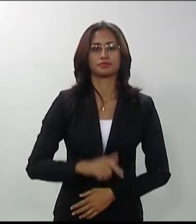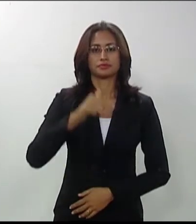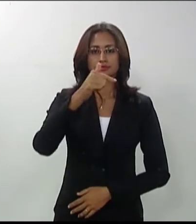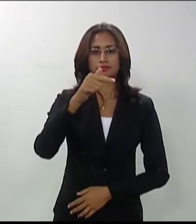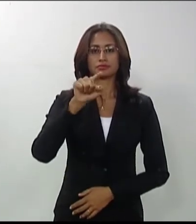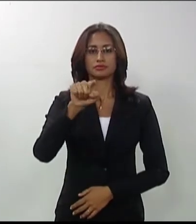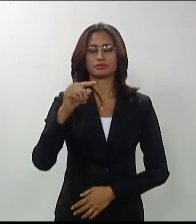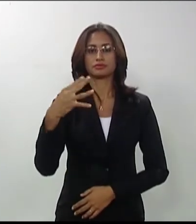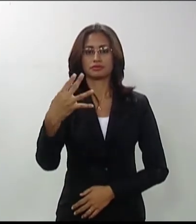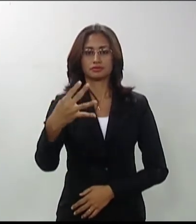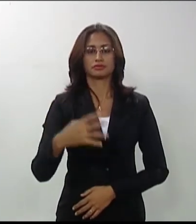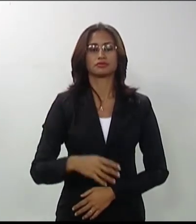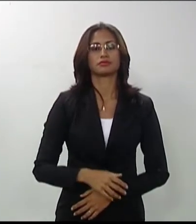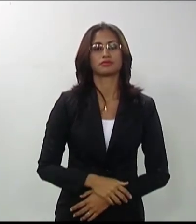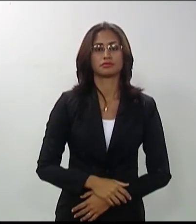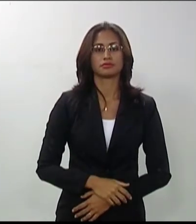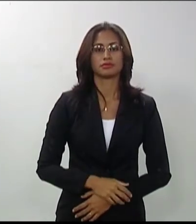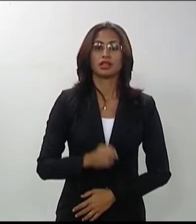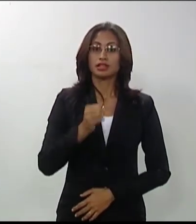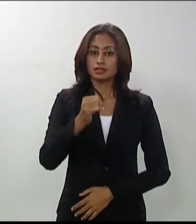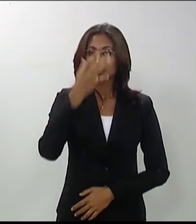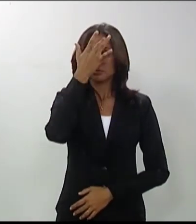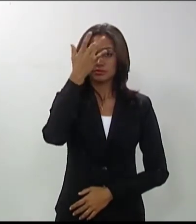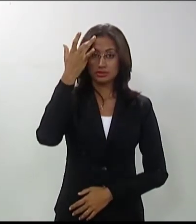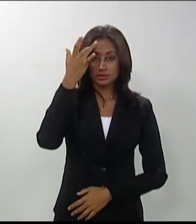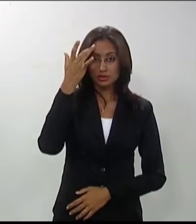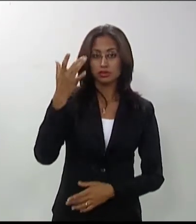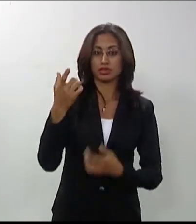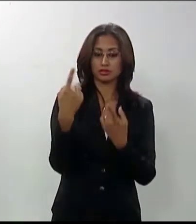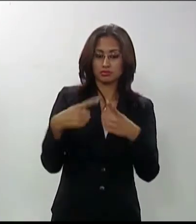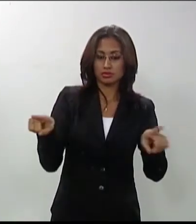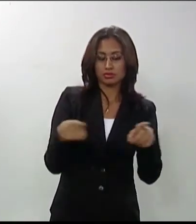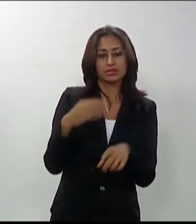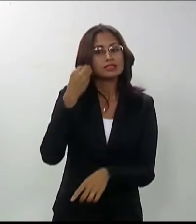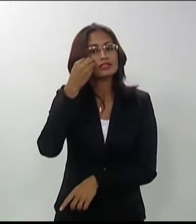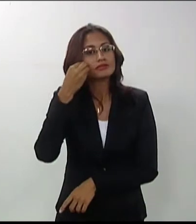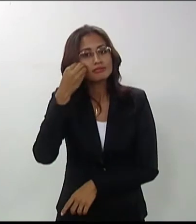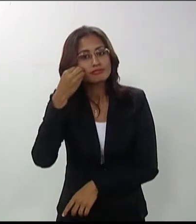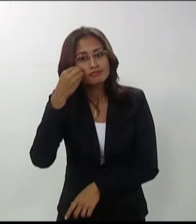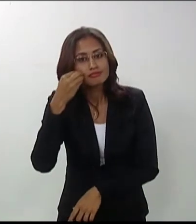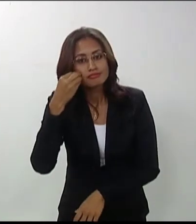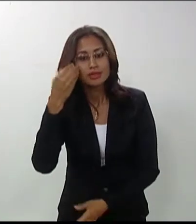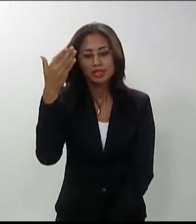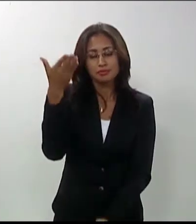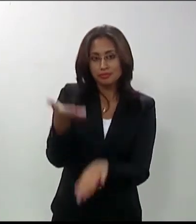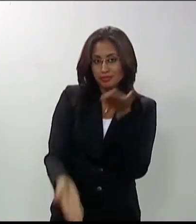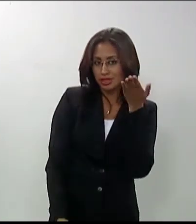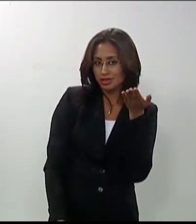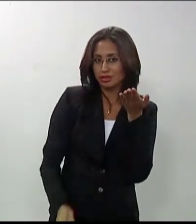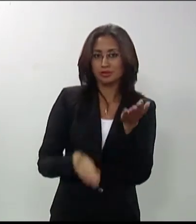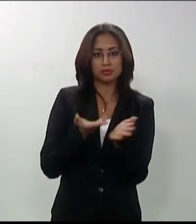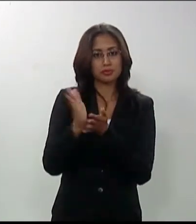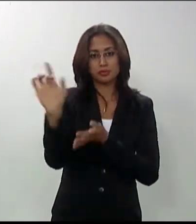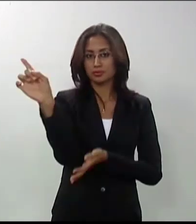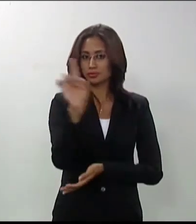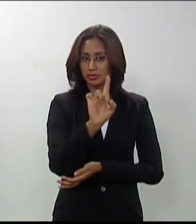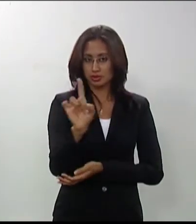deverá verificar no dia 30 de janeiro de 2013 a relação dos candidatos aptos ao TAEM, divulgada